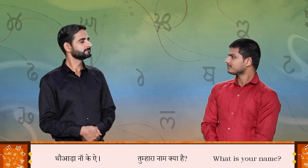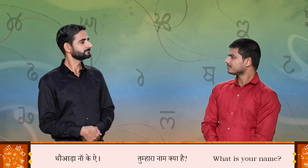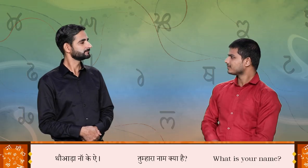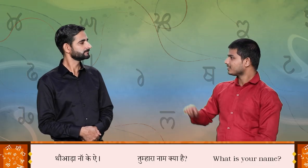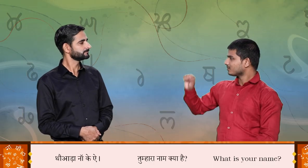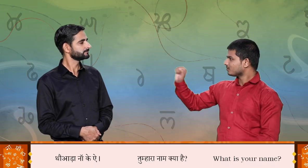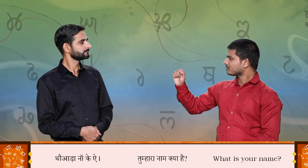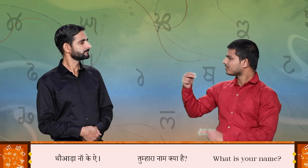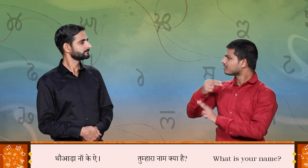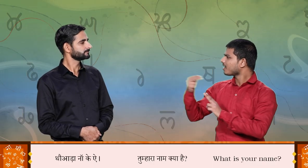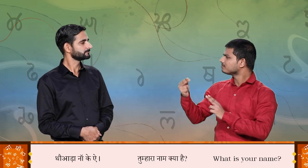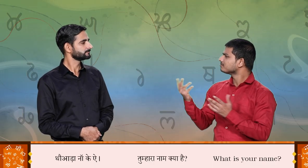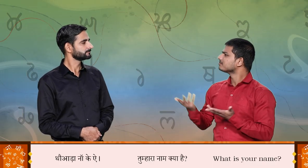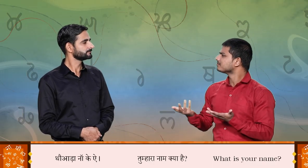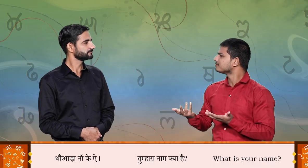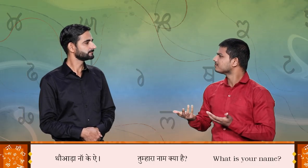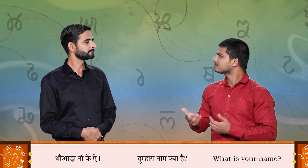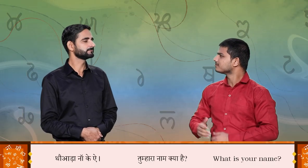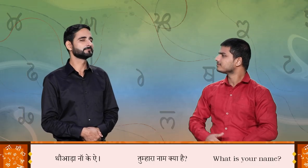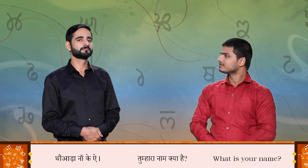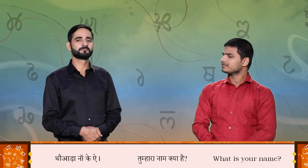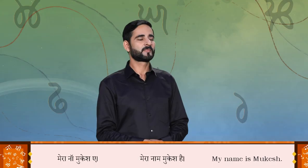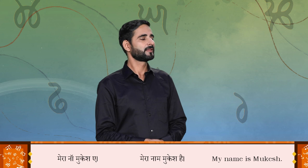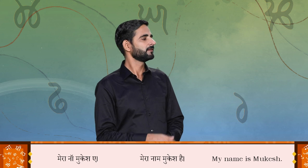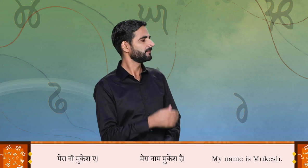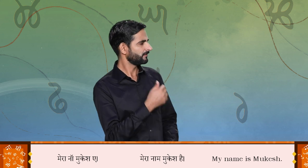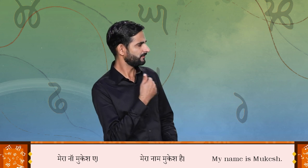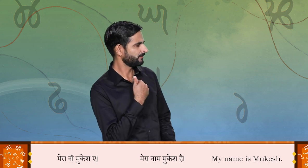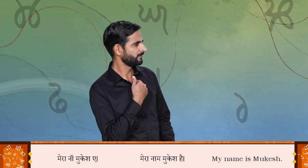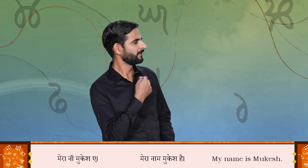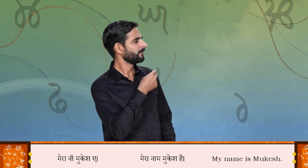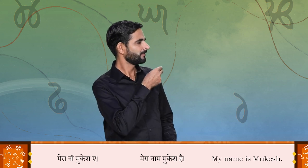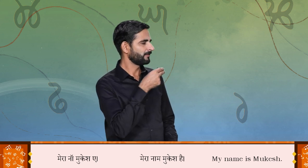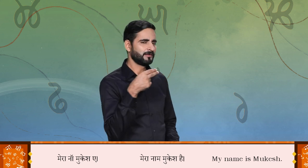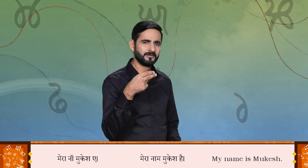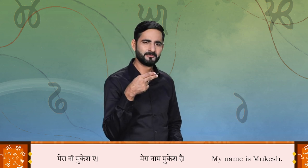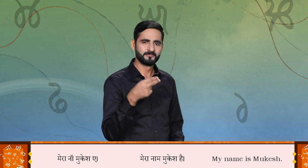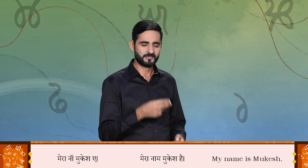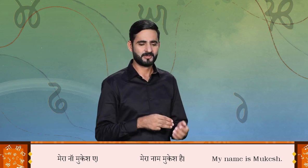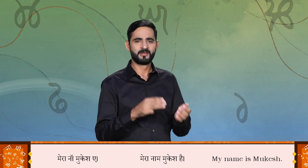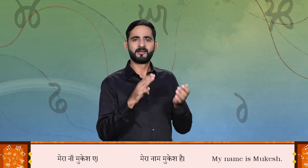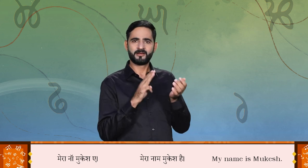थ्वड़ा ना के ऐए? मेरा ना मुकेश ऐए